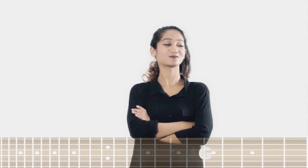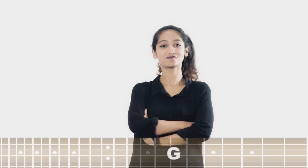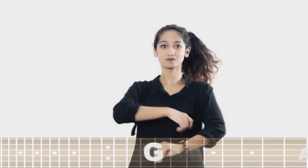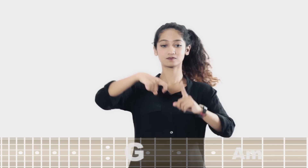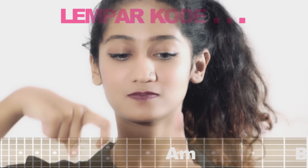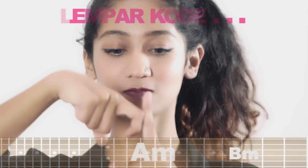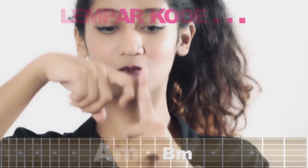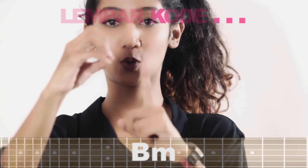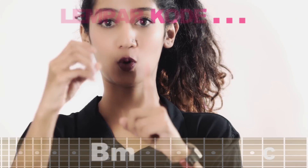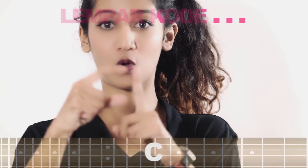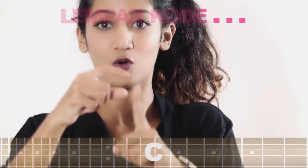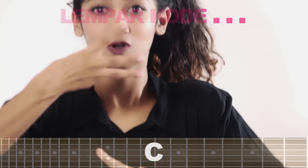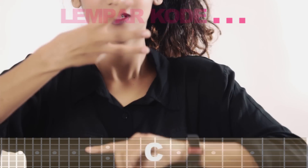Lempar Korea